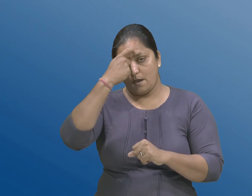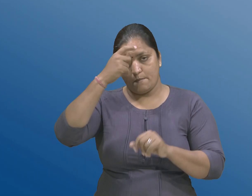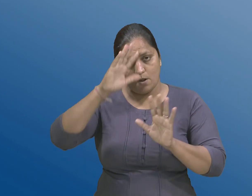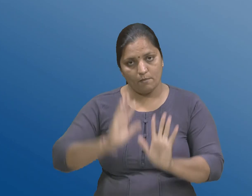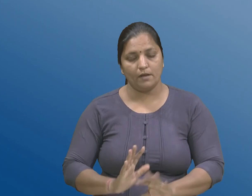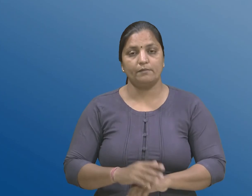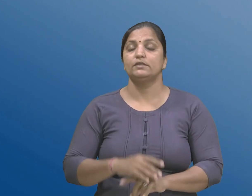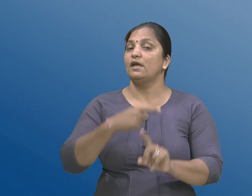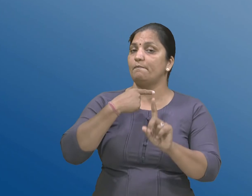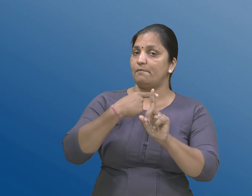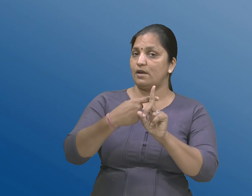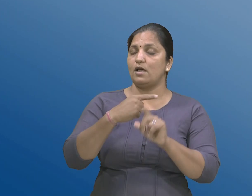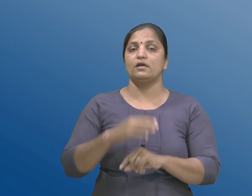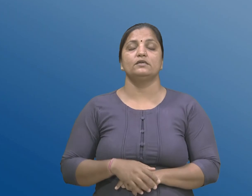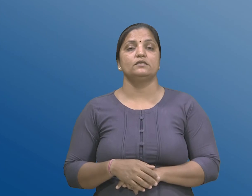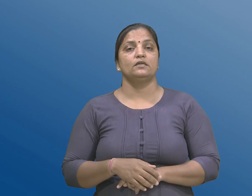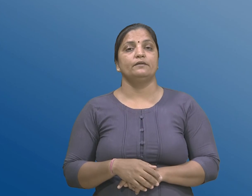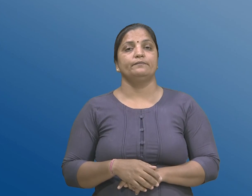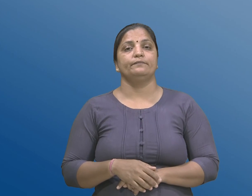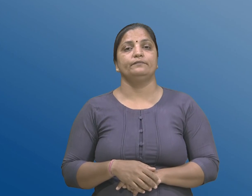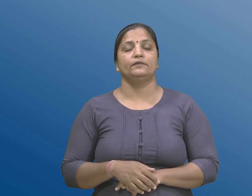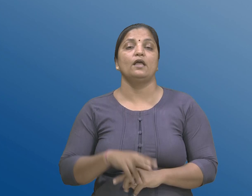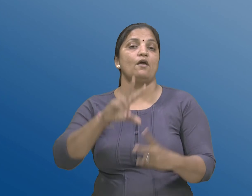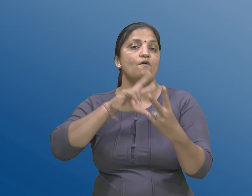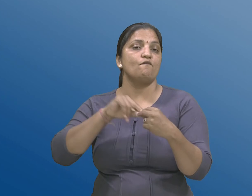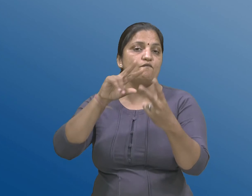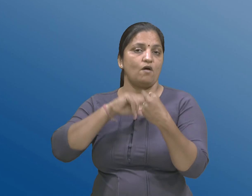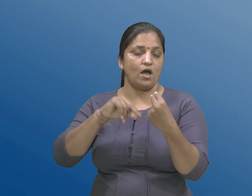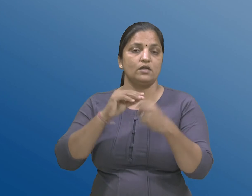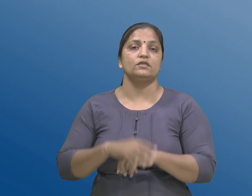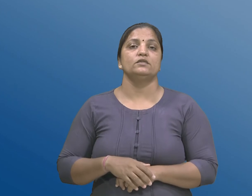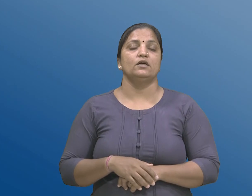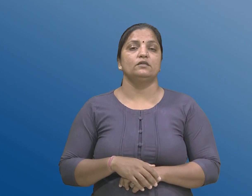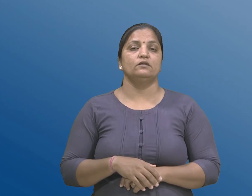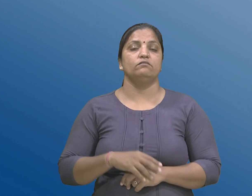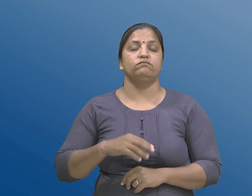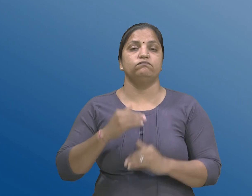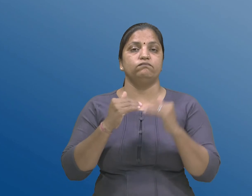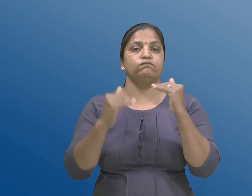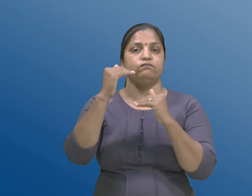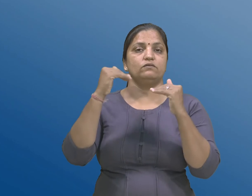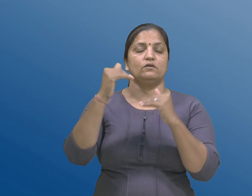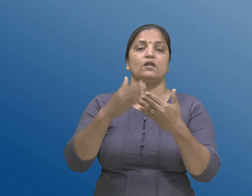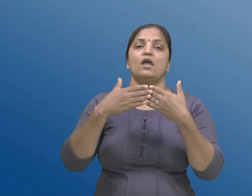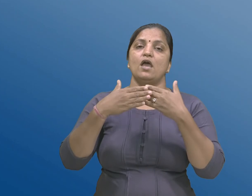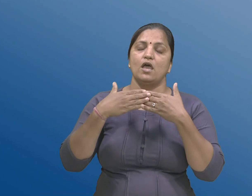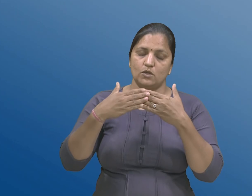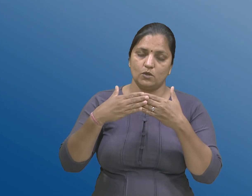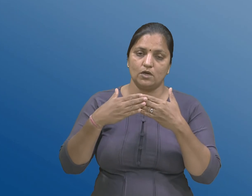अने तेने लिधे वाच्चीत, विकासात्मक अने शेक्षिनिक बाबतो नी तीवर